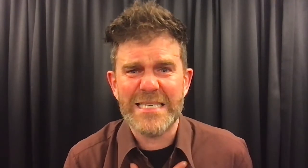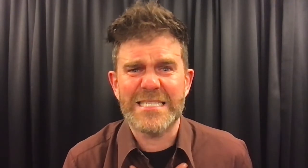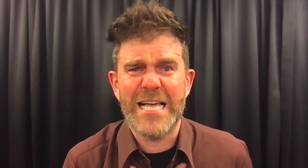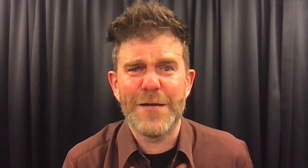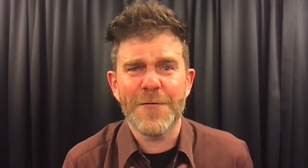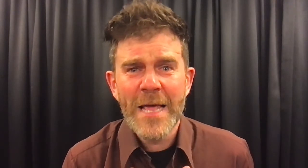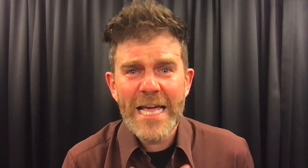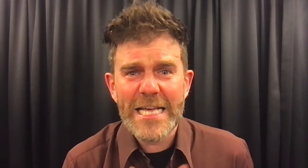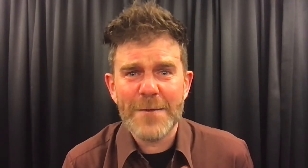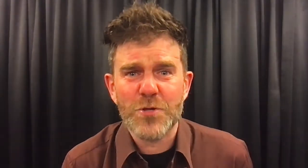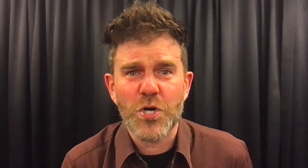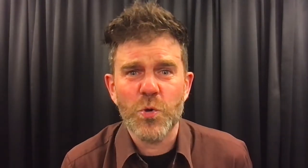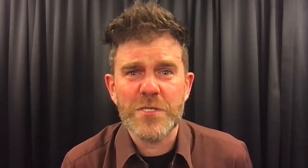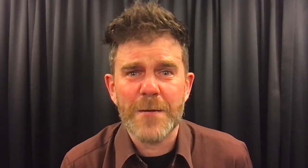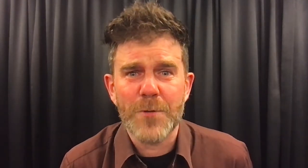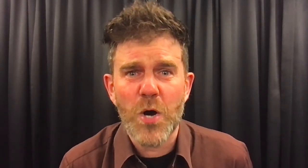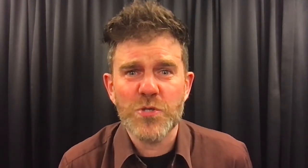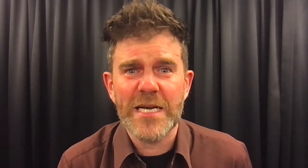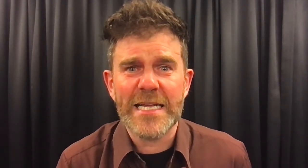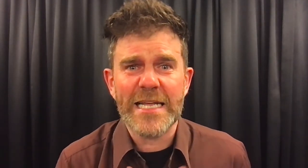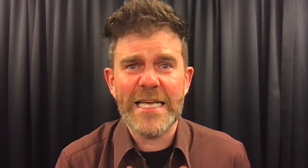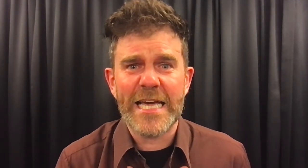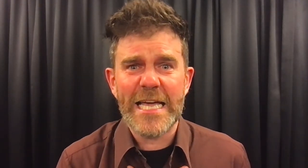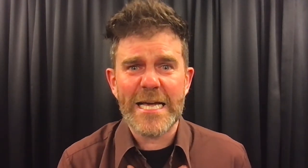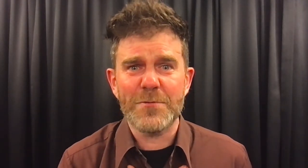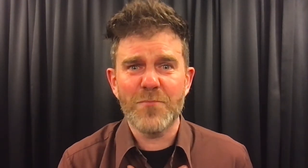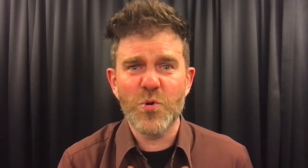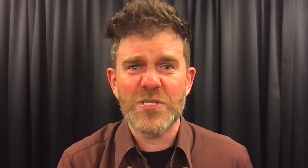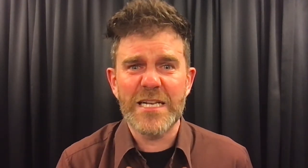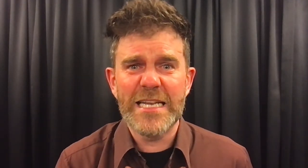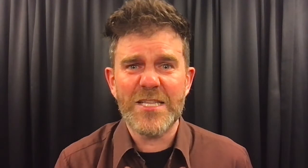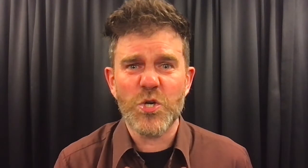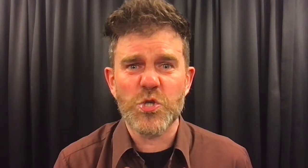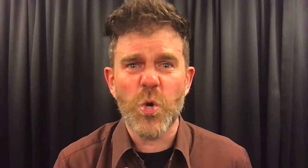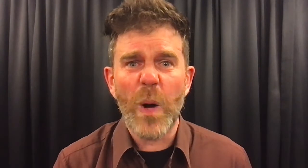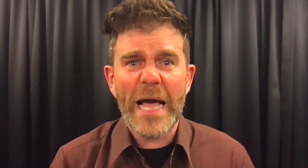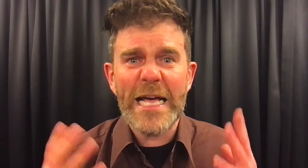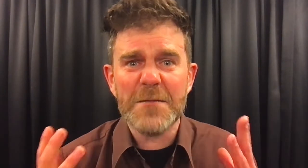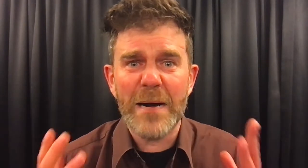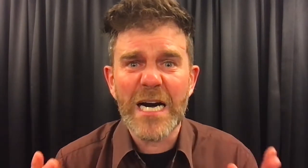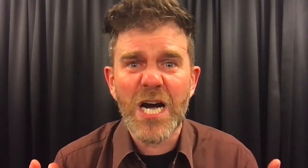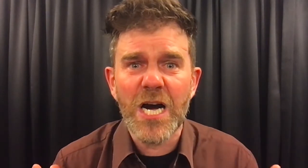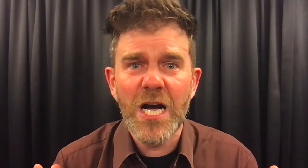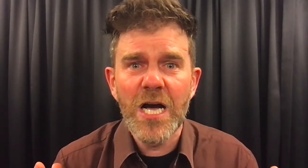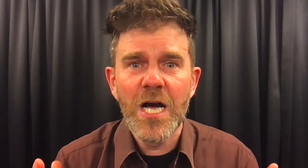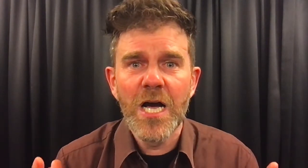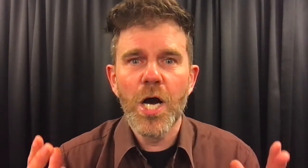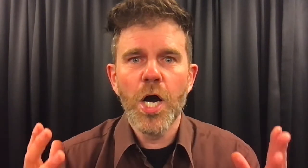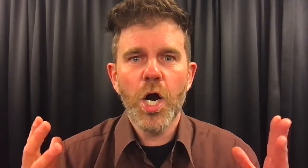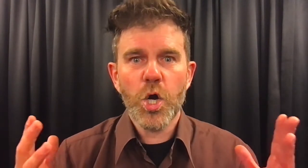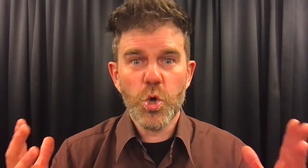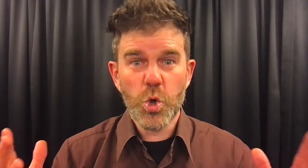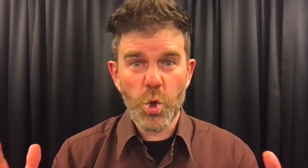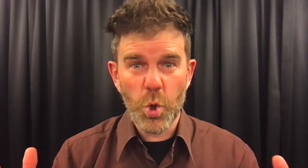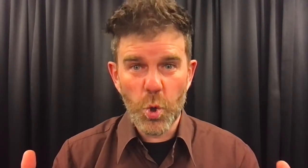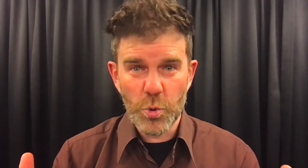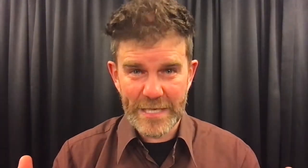Ik heb het grootste applaus gekregen. Ik heb het mooiste lied gezongen. Ik mag koning